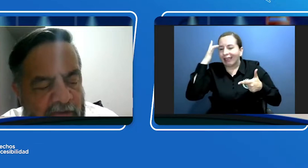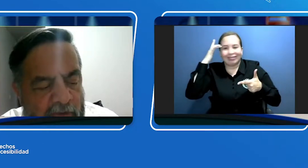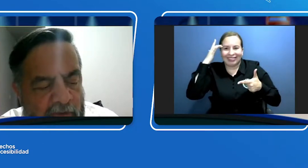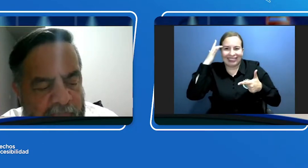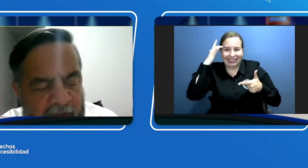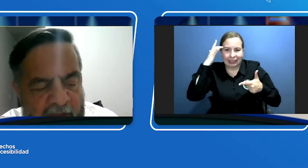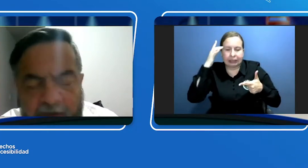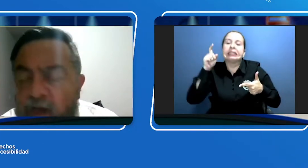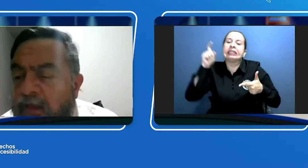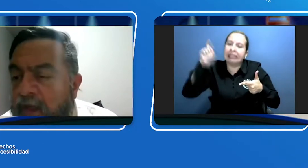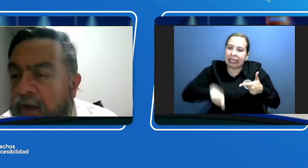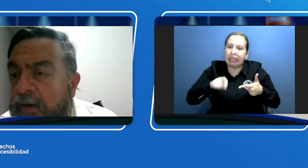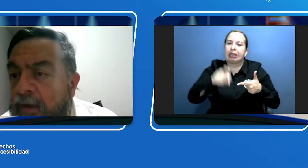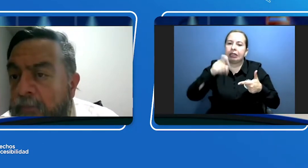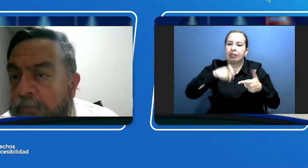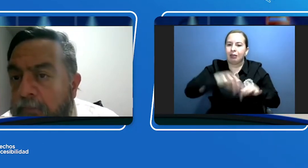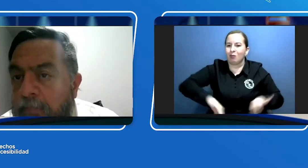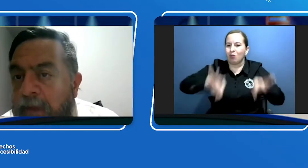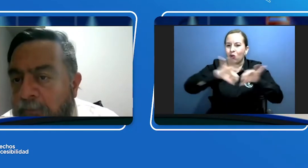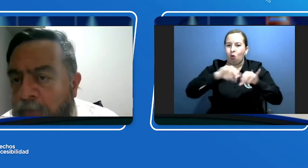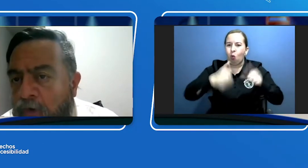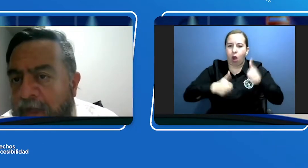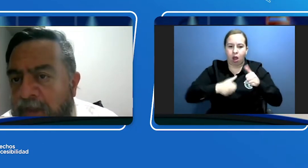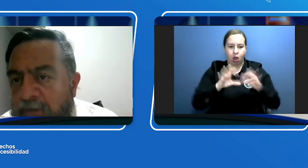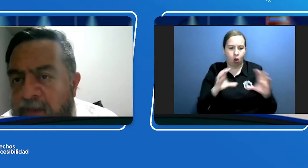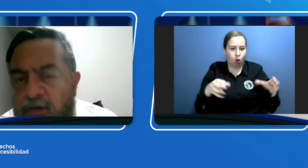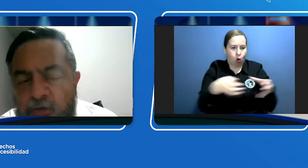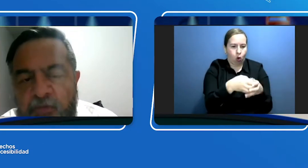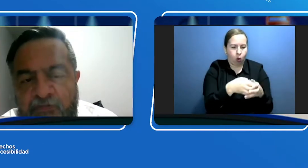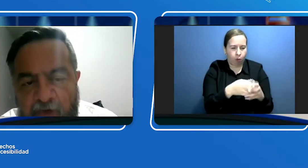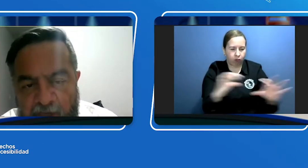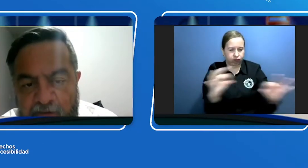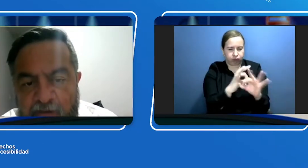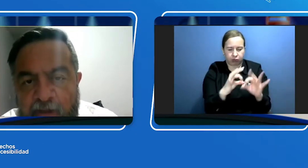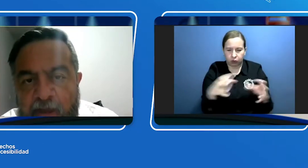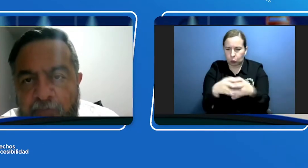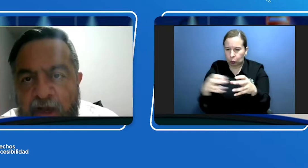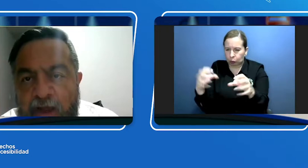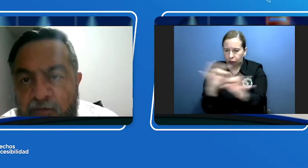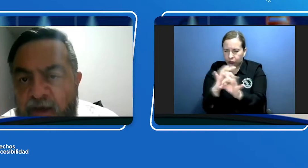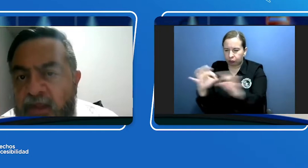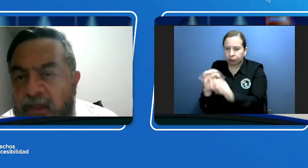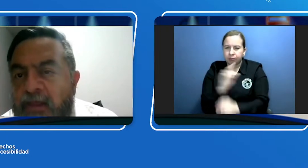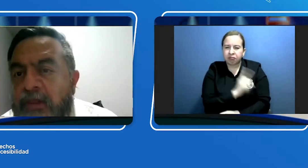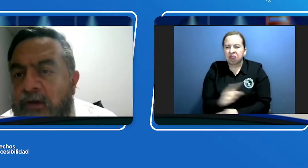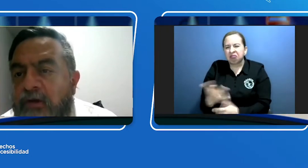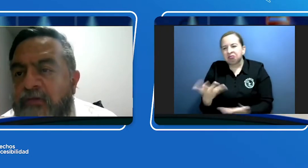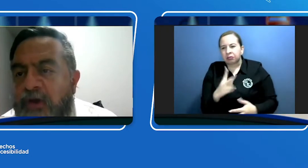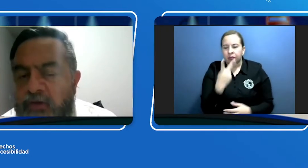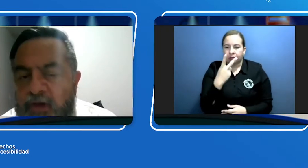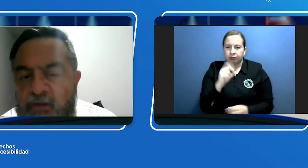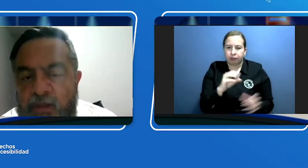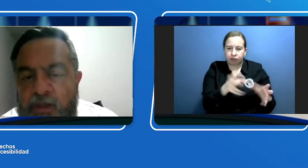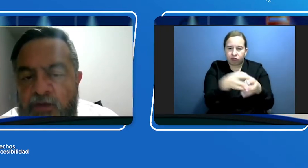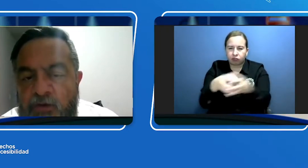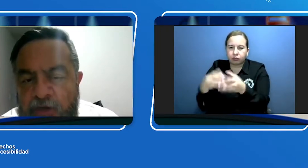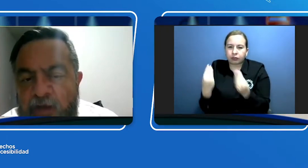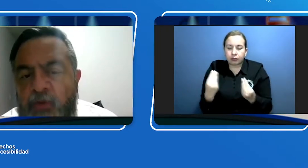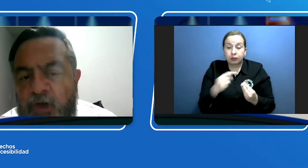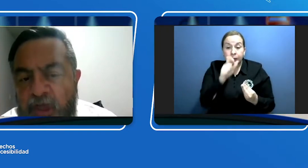comprende realizar un poco más de 20 grupos focales para hablar directamente con las personas sobre el por qué